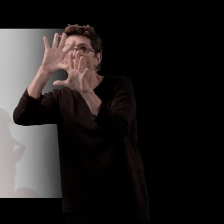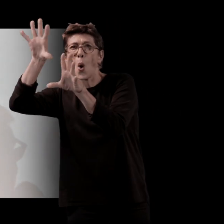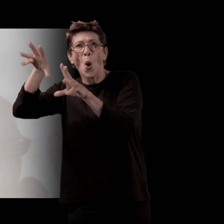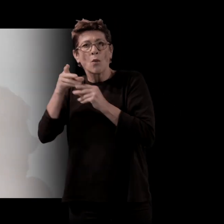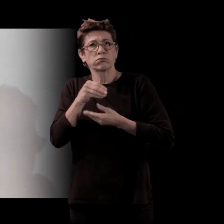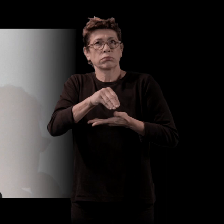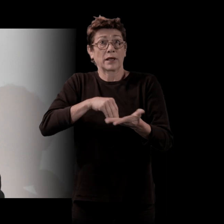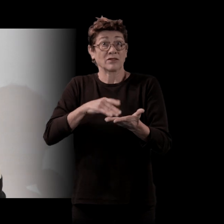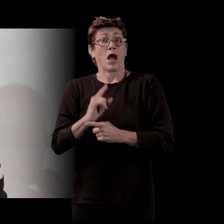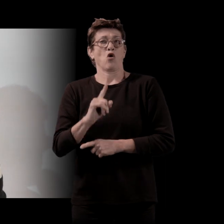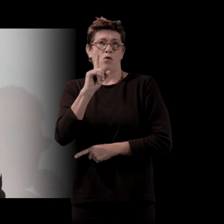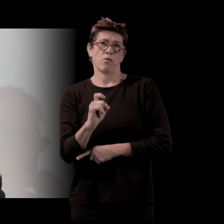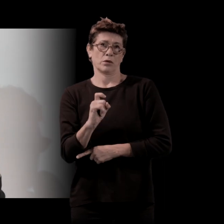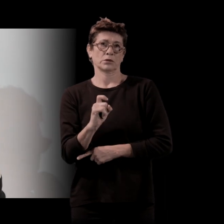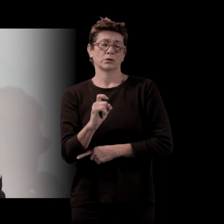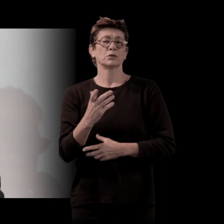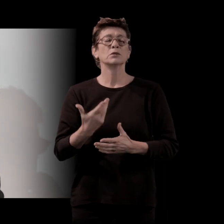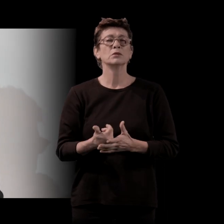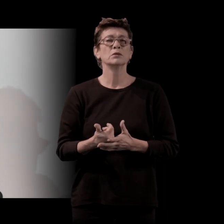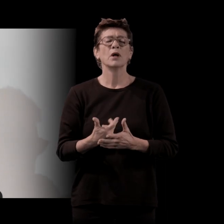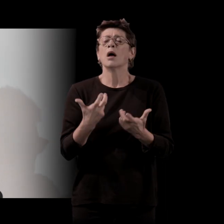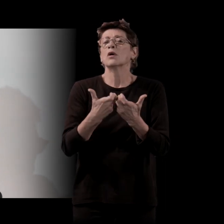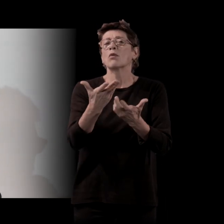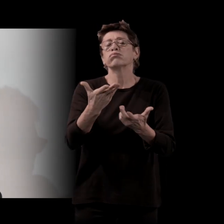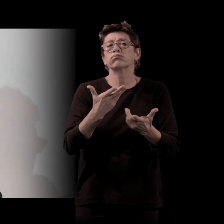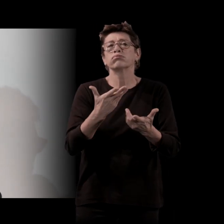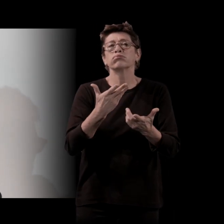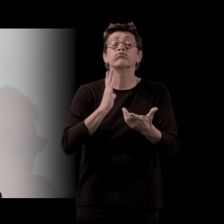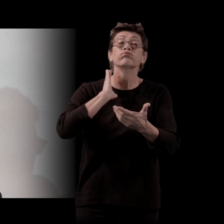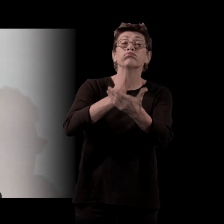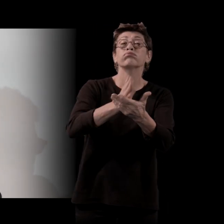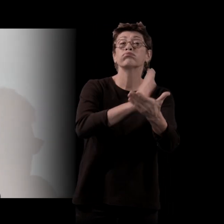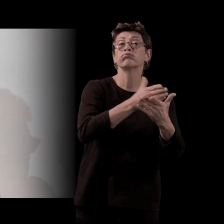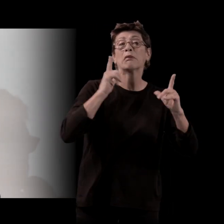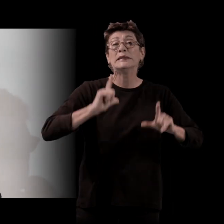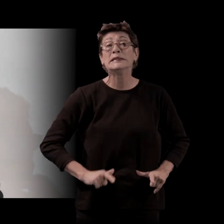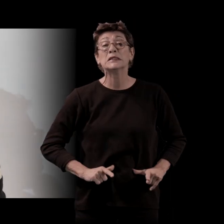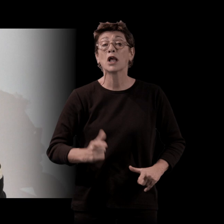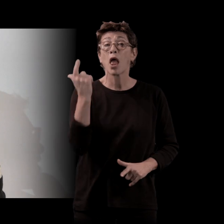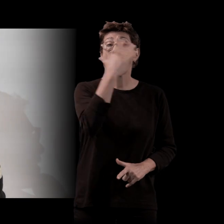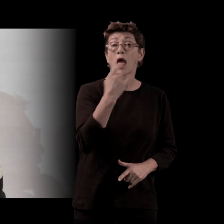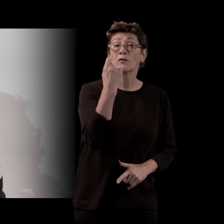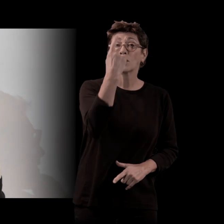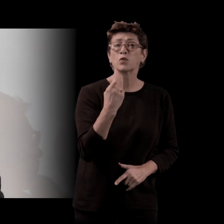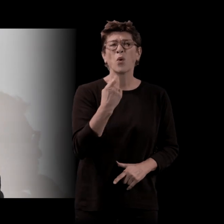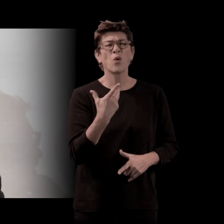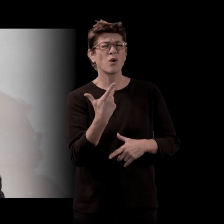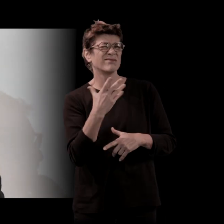moi, quand je fais des interventions dans des bahus, et qu'il a des gamins qui me demandent, quel conseil vous donneriez à quelqu'un qui veut devenir écrivain,